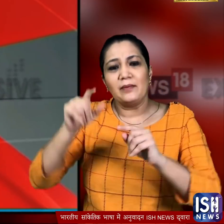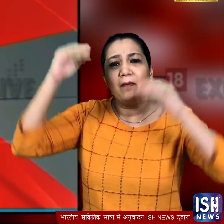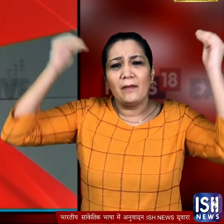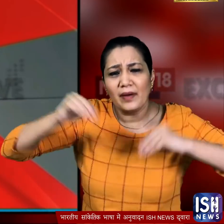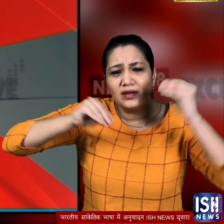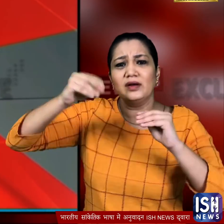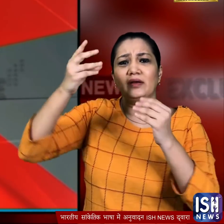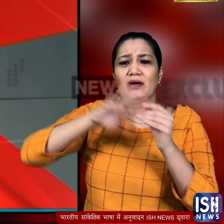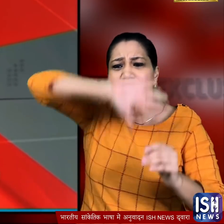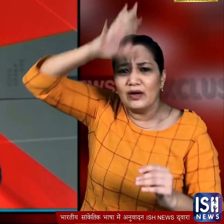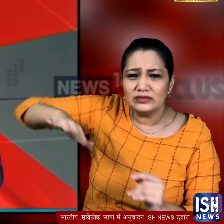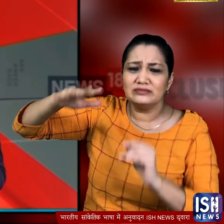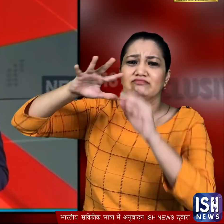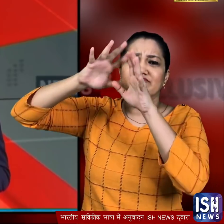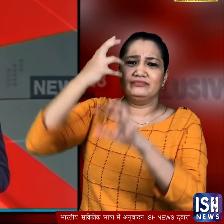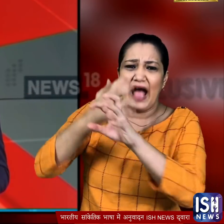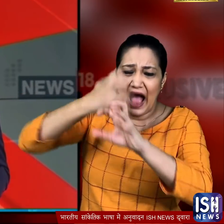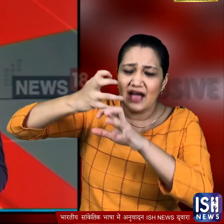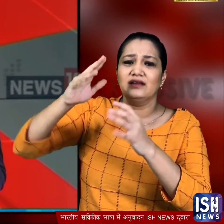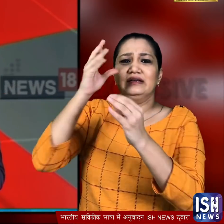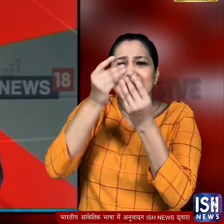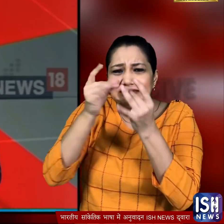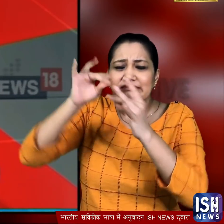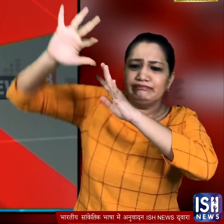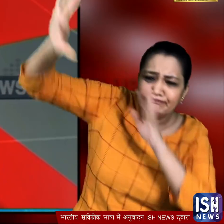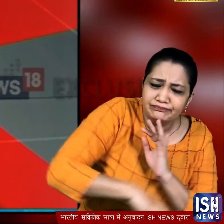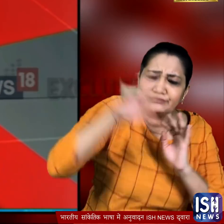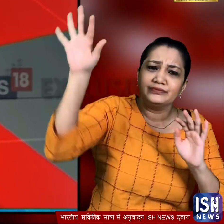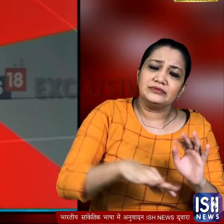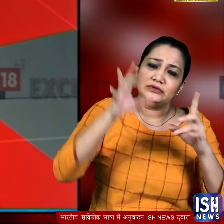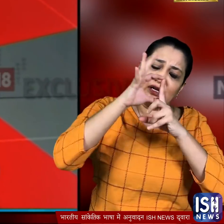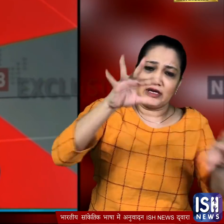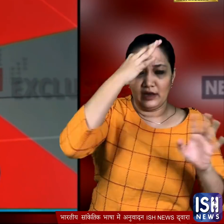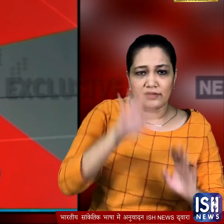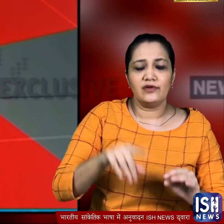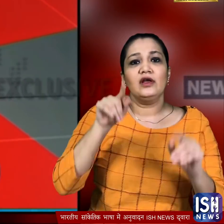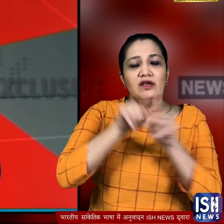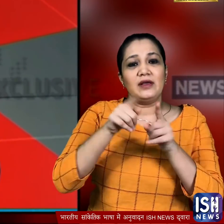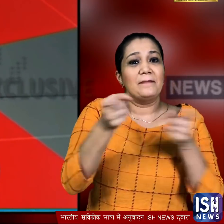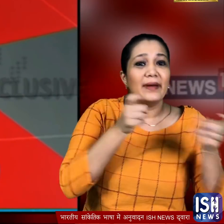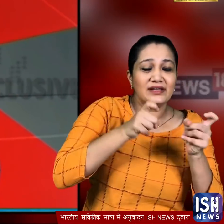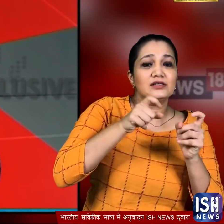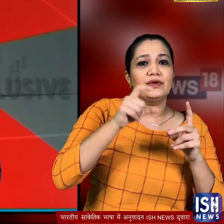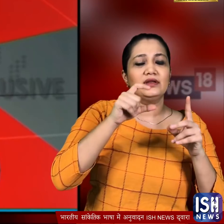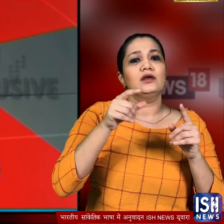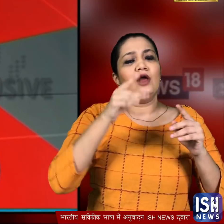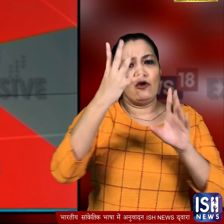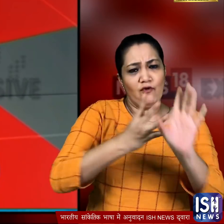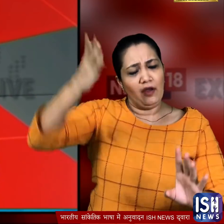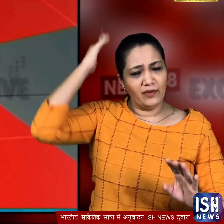पहाड की मिट्टी और चट्टाने की सकने की सबसे ज़्यादा घटाएं होती है और उसी संकट की वज़े से राज्य के डिजास्टर मैनेजमेंट विभाग ने चार साल पहले चमोली